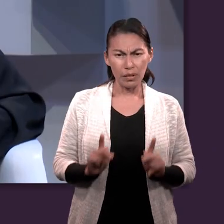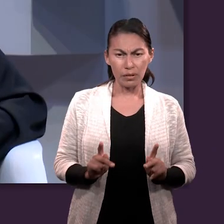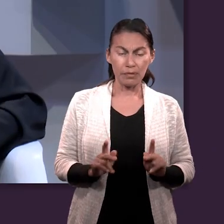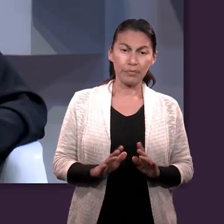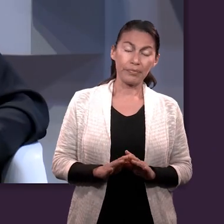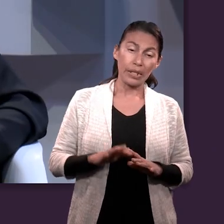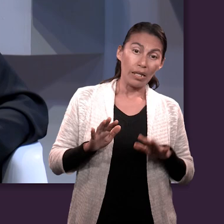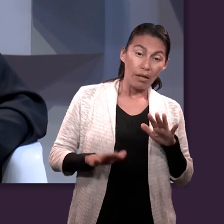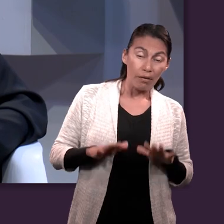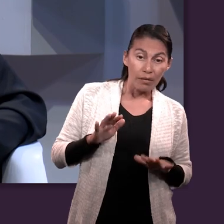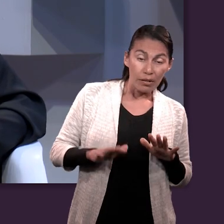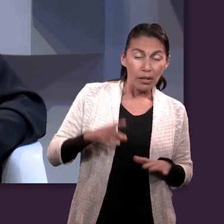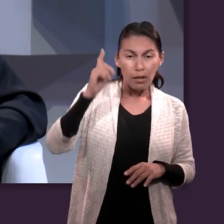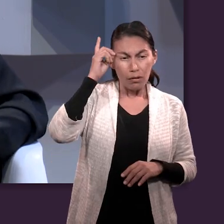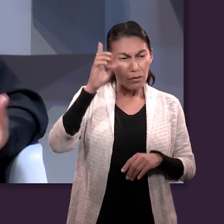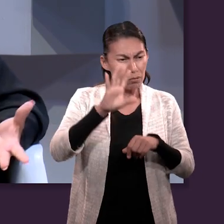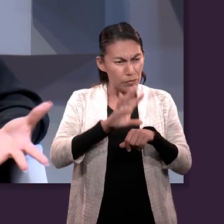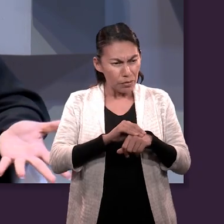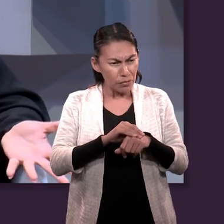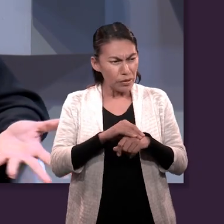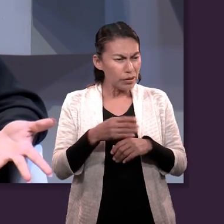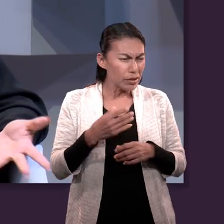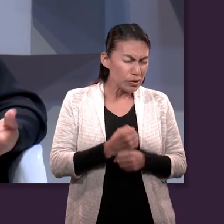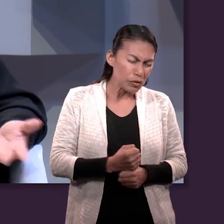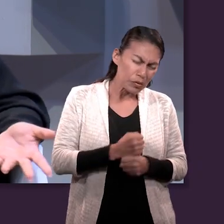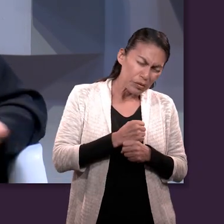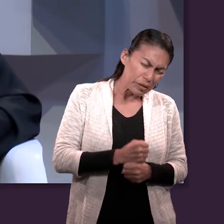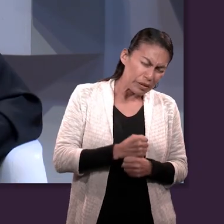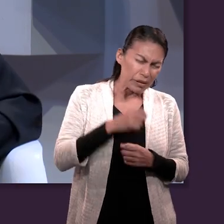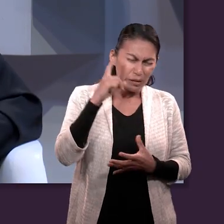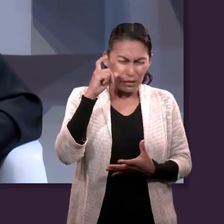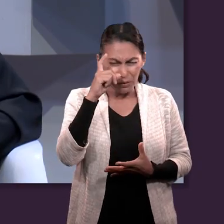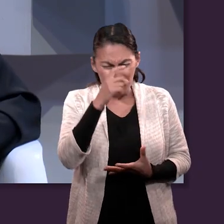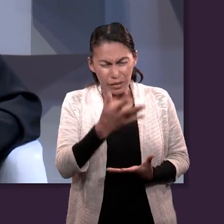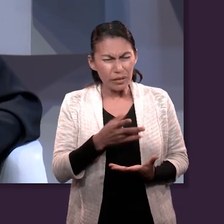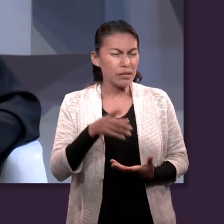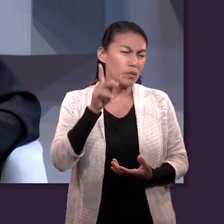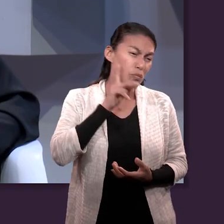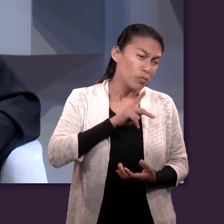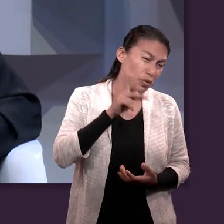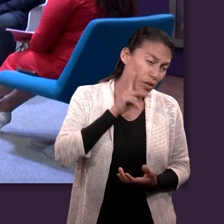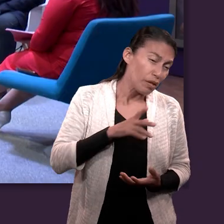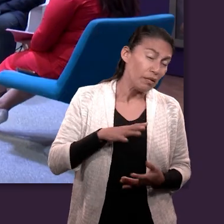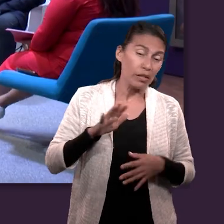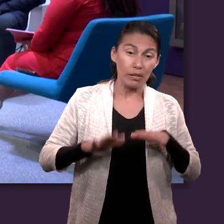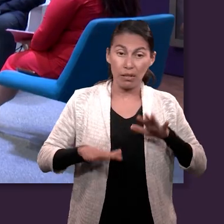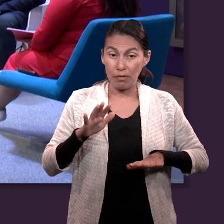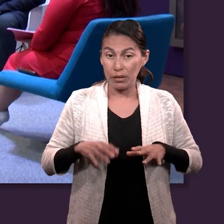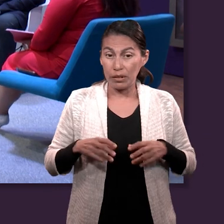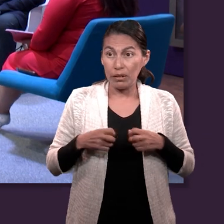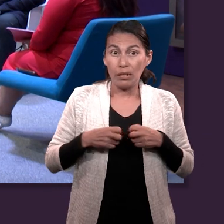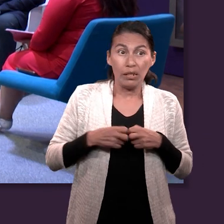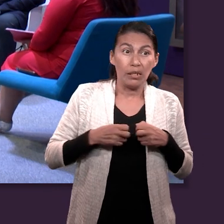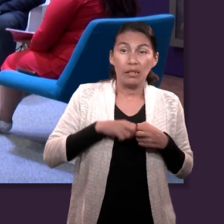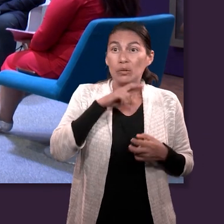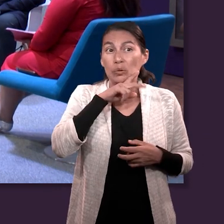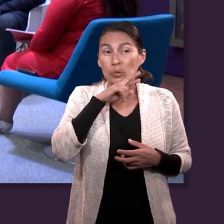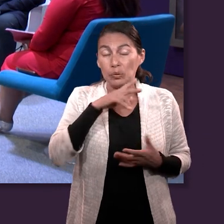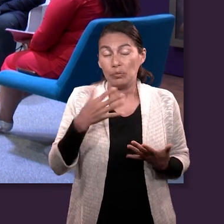muchas veces Dios nos pone crisoles, como hemos visto a lo largo de los temas, o pruebas que nos hacen sentir, pues, preocupados. La semana pasada